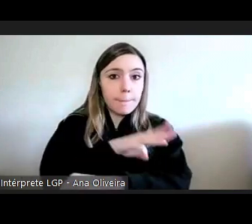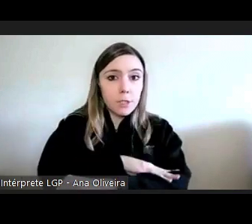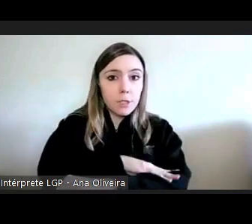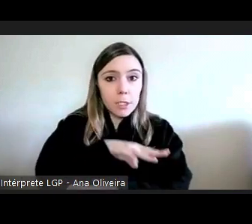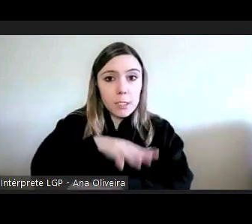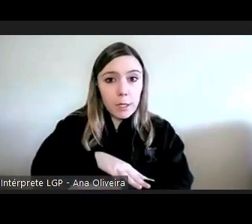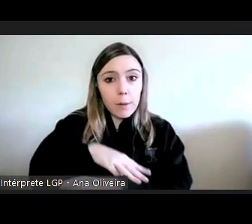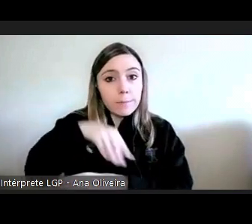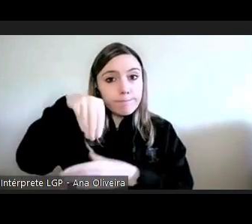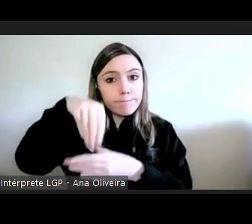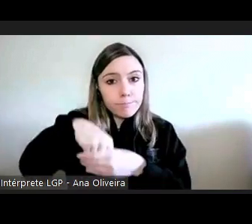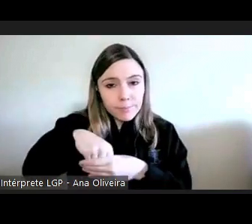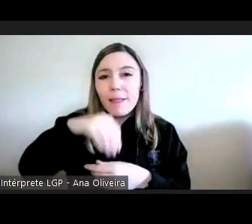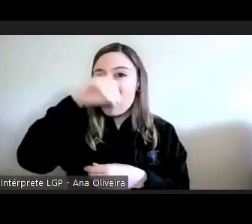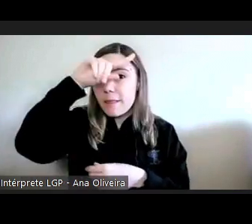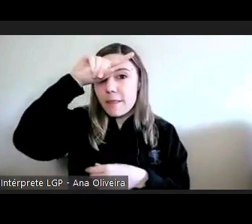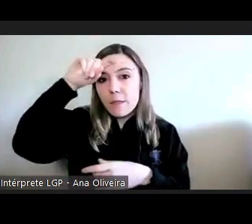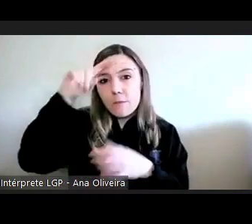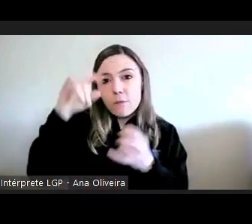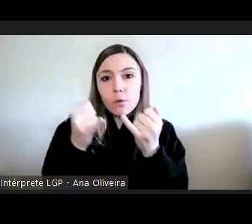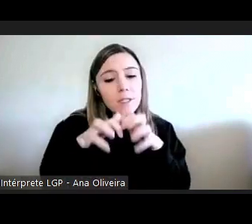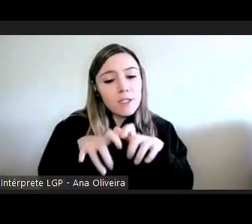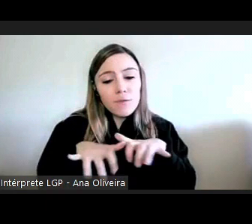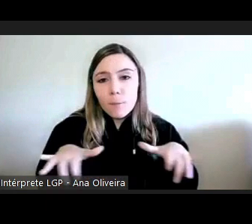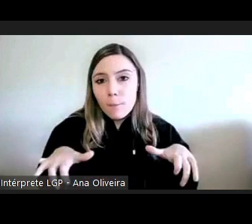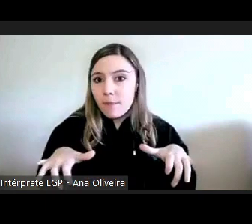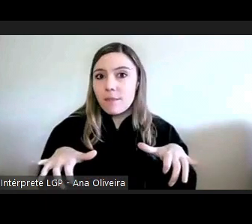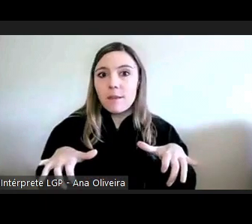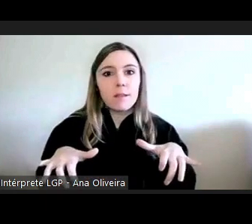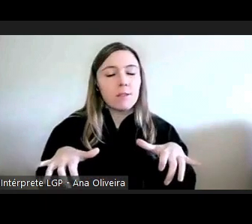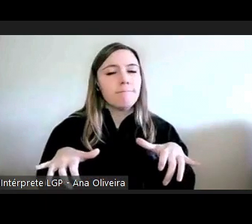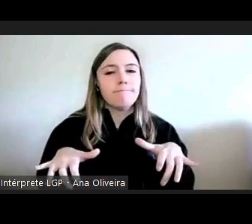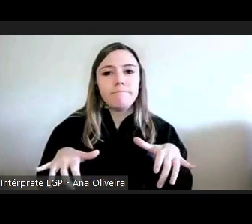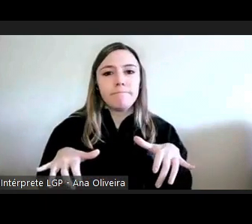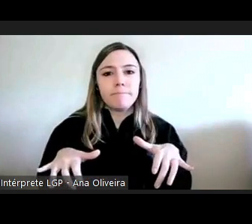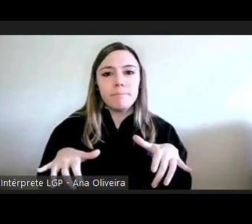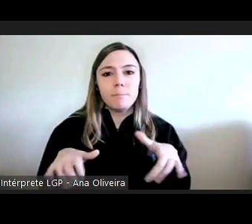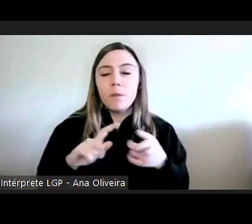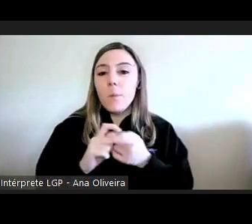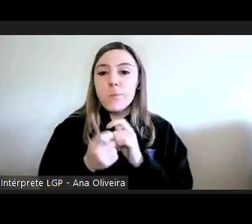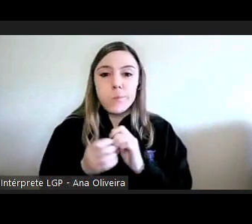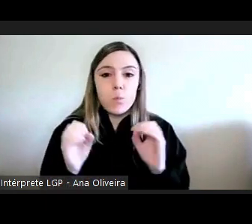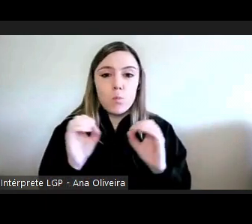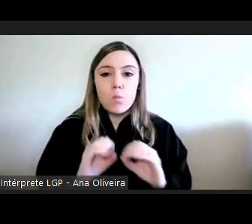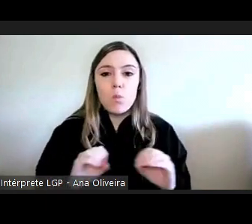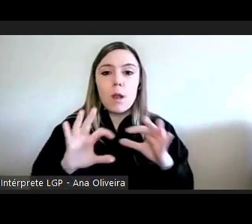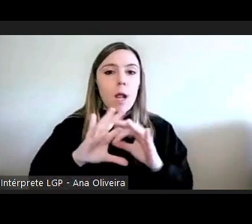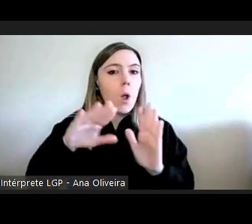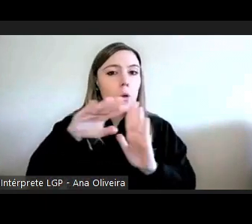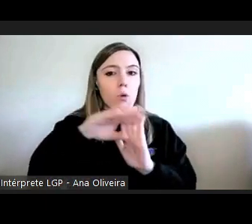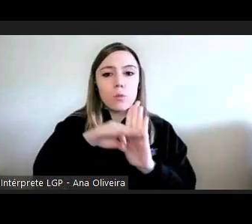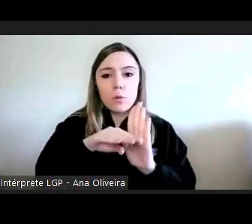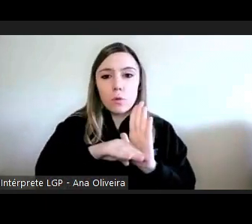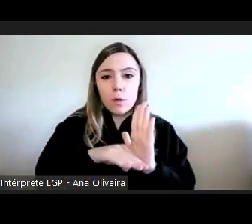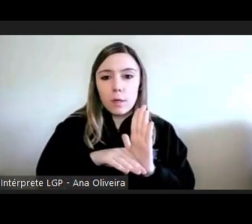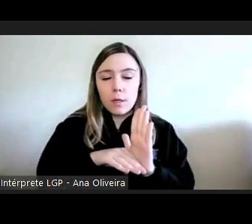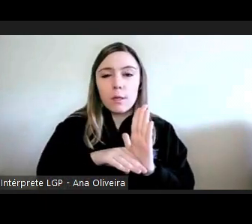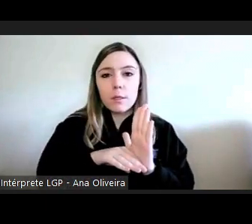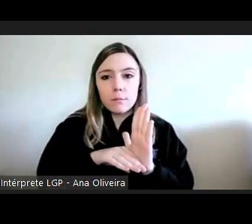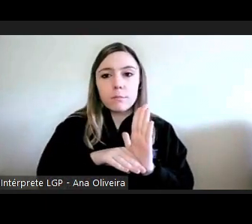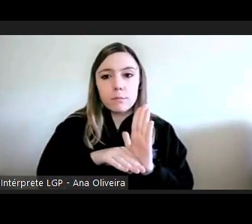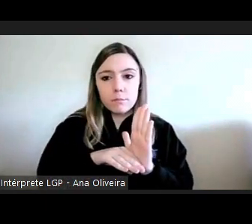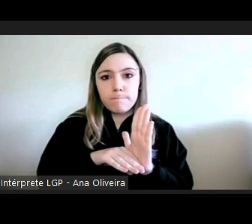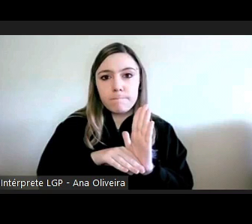dificuldades informáticas não atualização dos programas que são